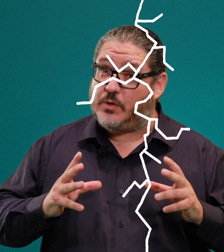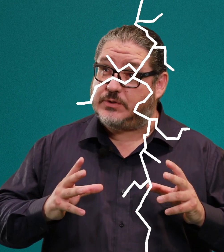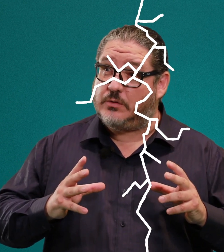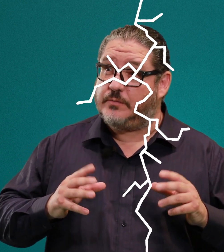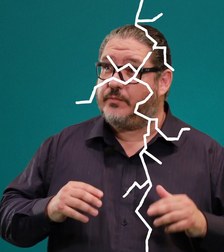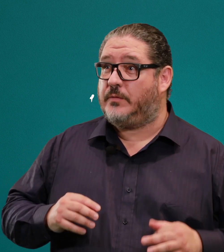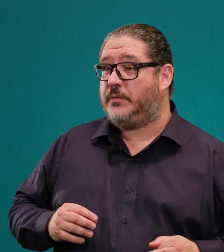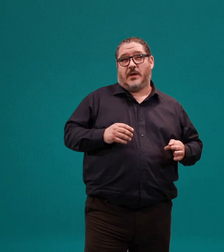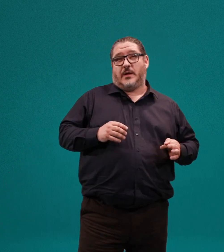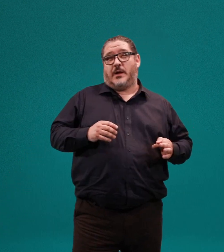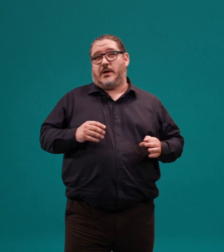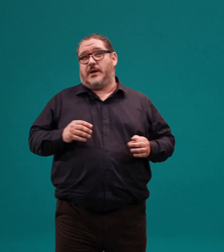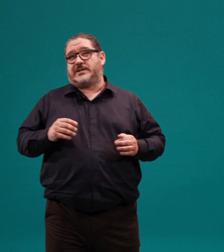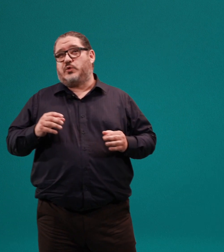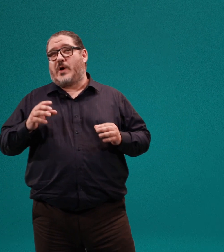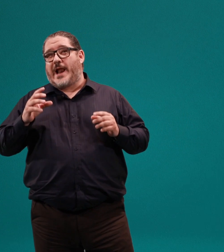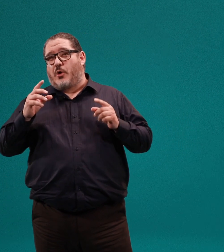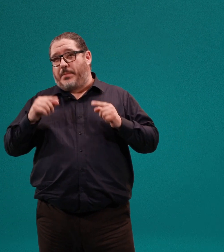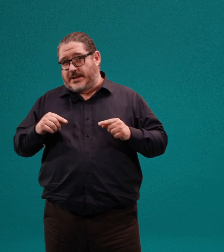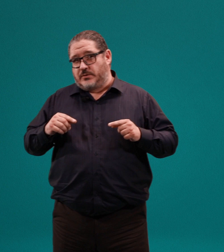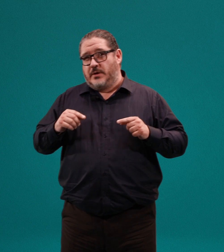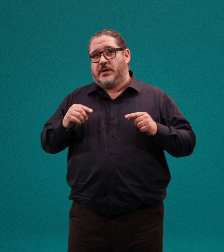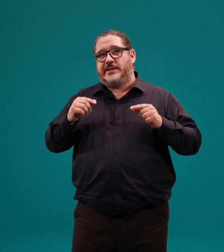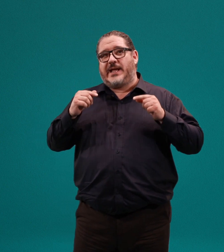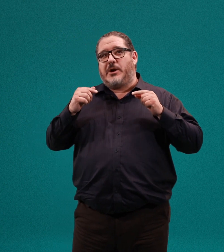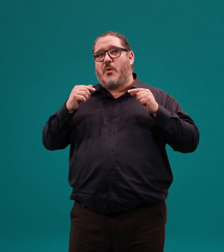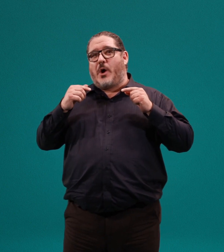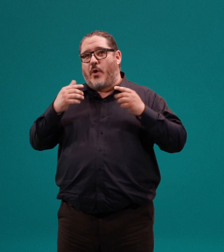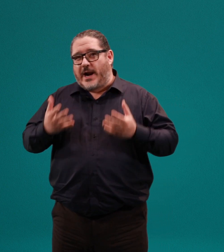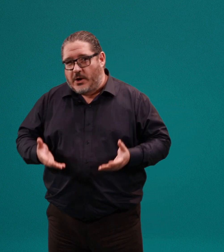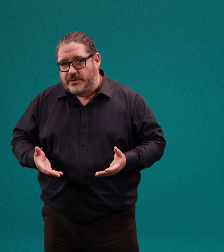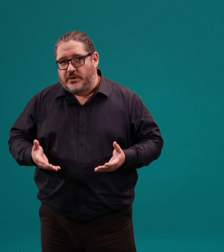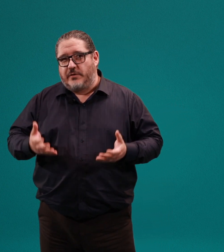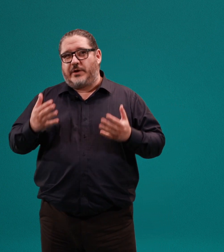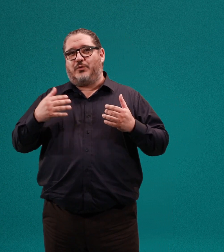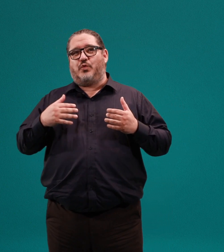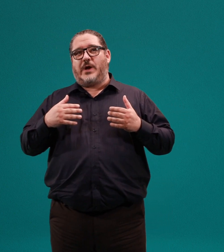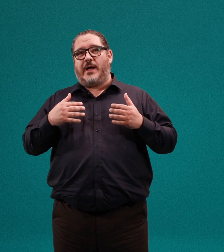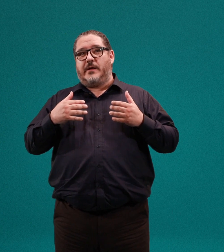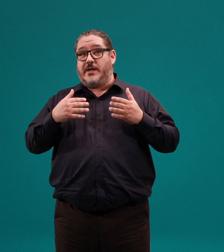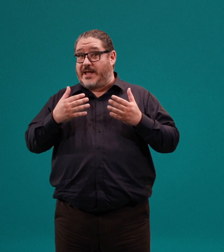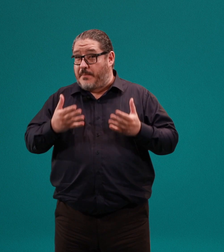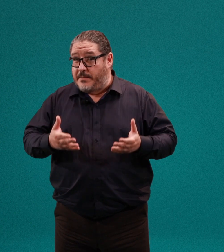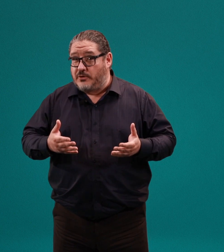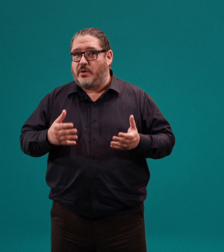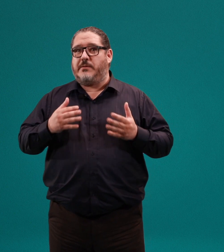educación. La solución a largo plazo tiene que ver con mejorar las condiciones de infraestructura y de equipamiento a nivel